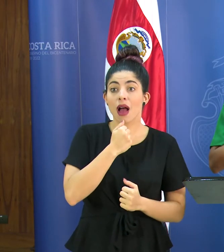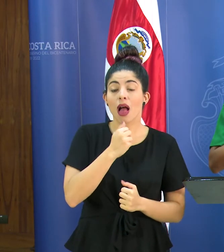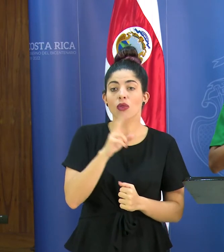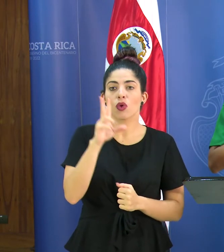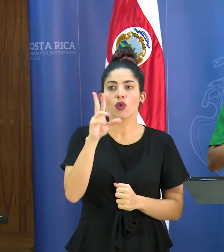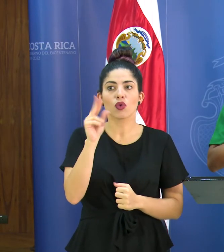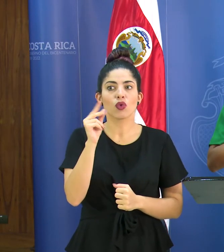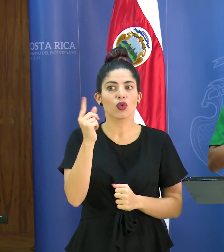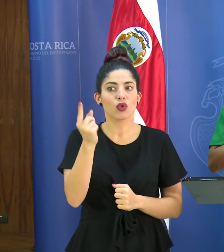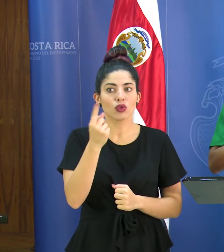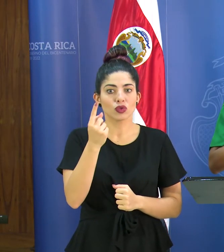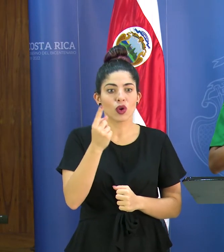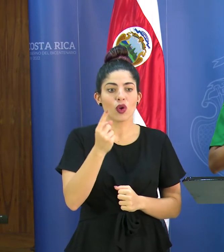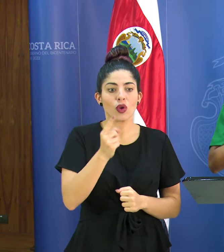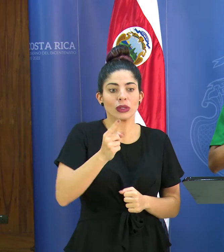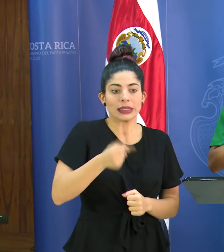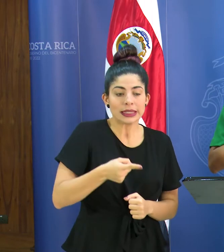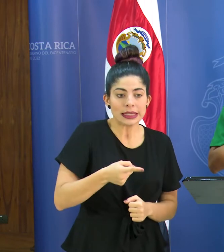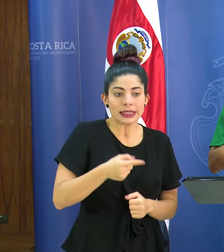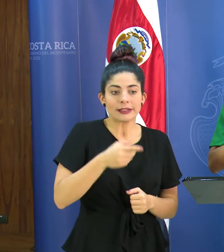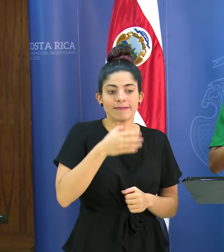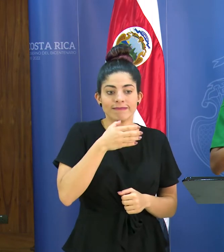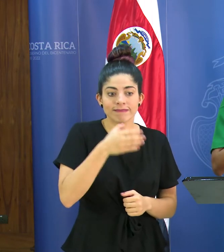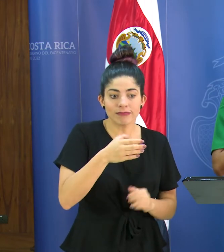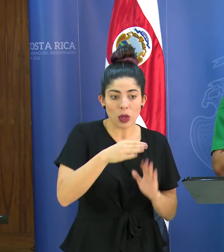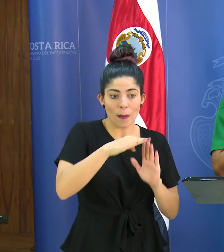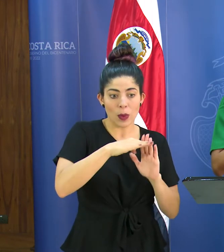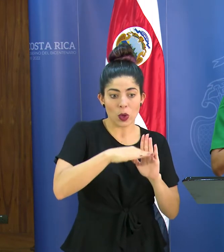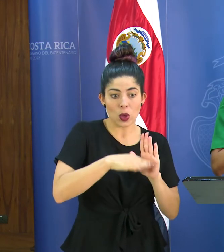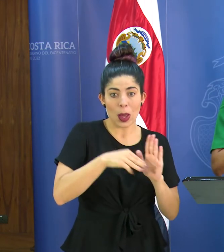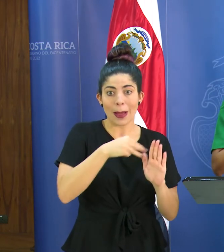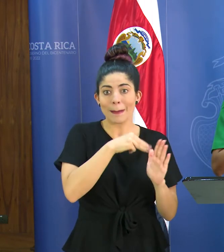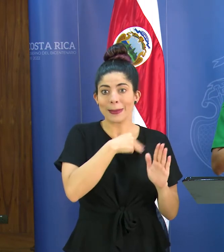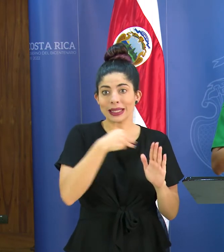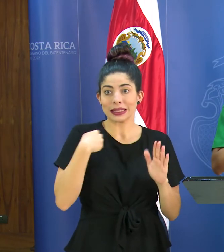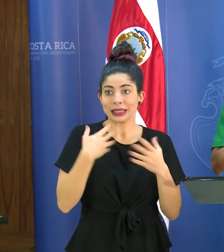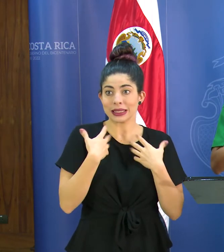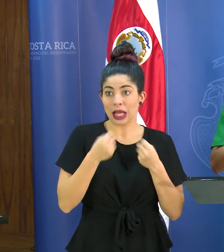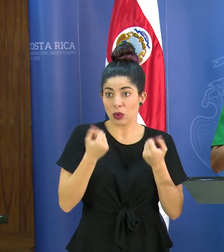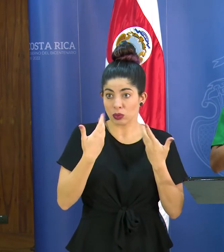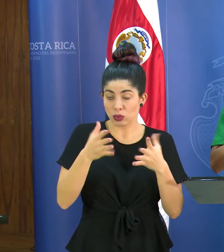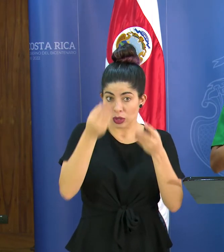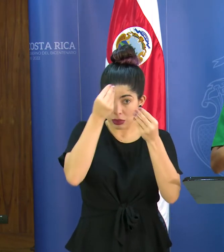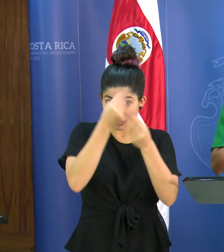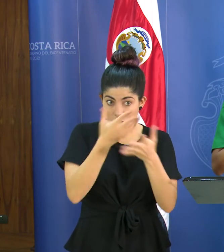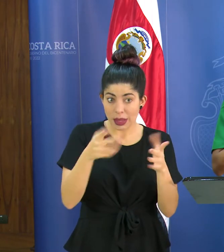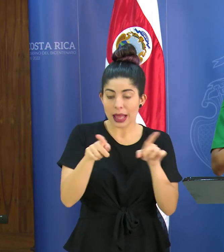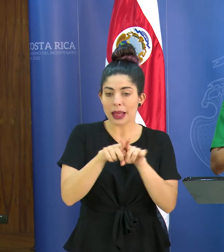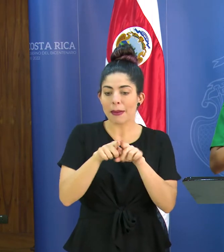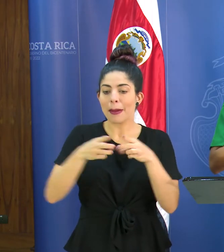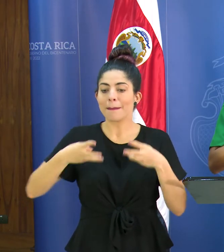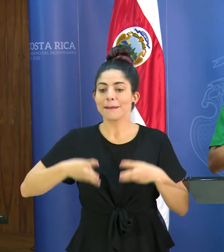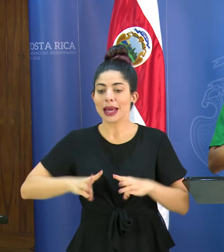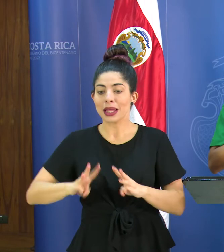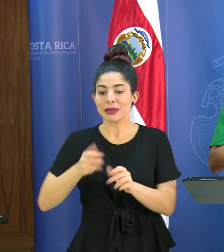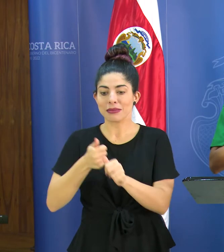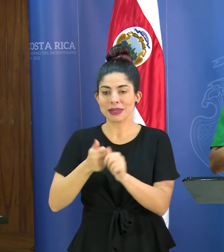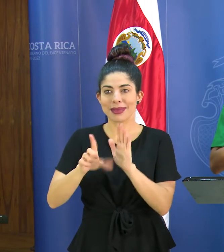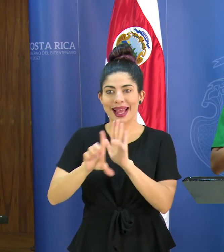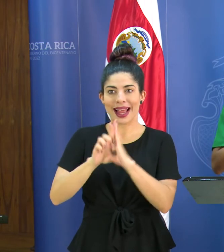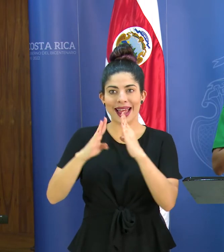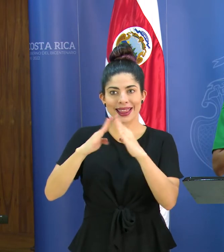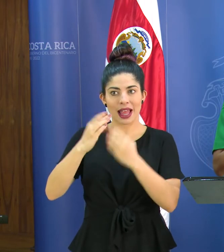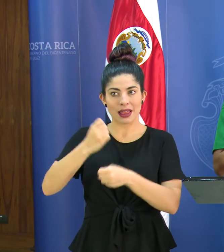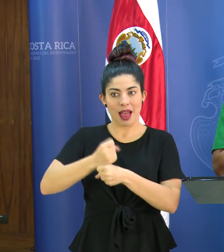están las instrucciones y los protocolos que el ministerio de salud ha compartido sino que están también los mecanismos que prevé la misma ley de